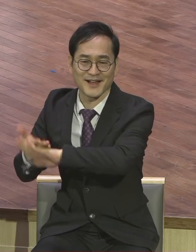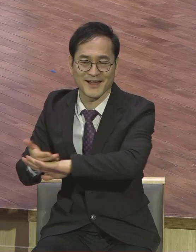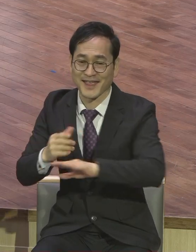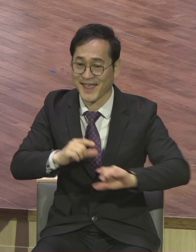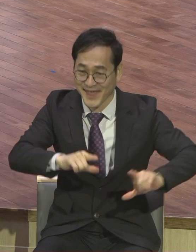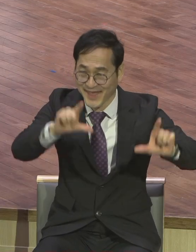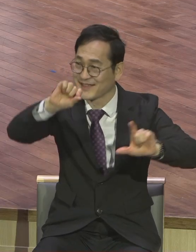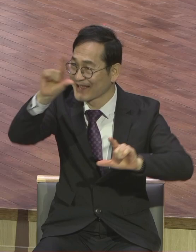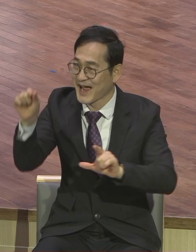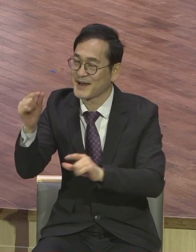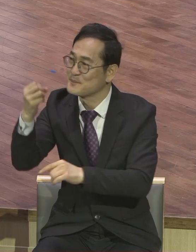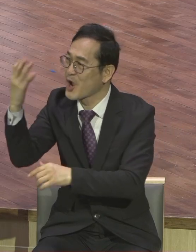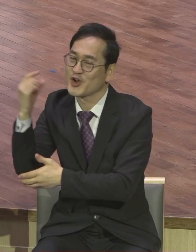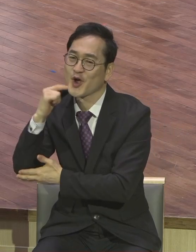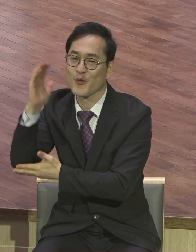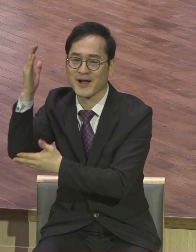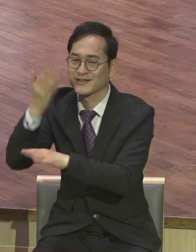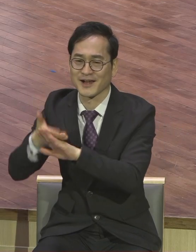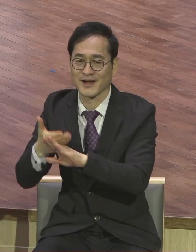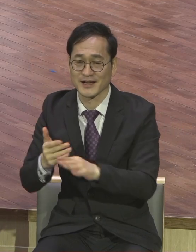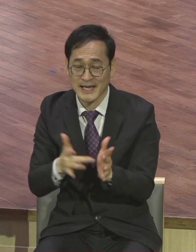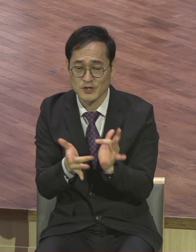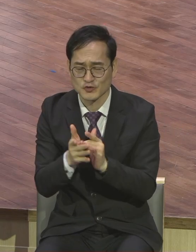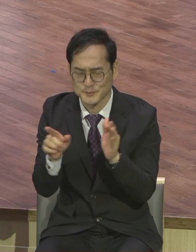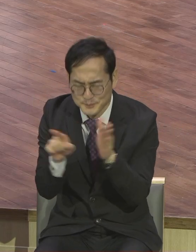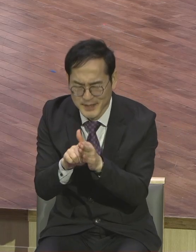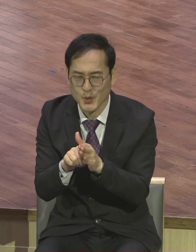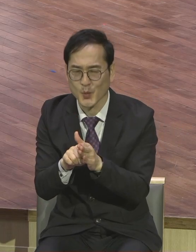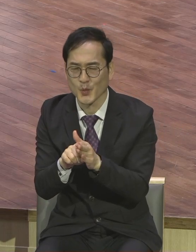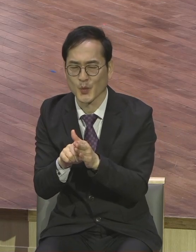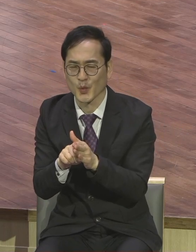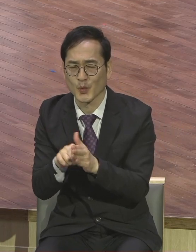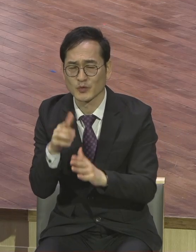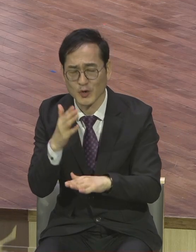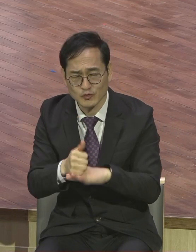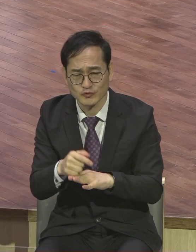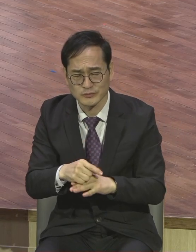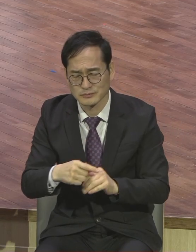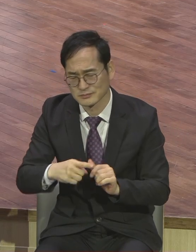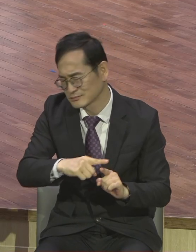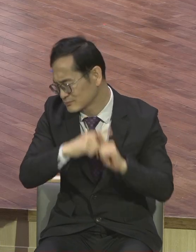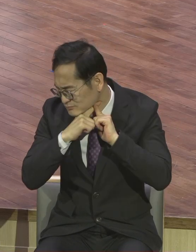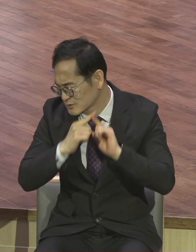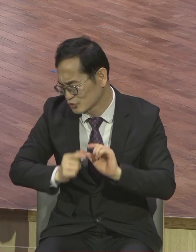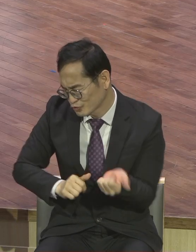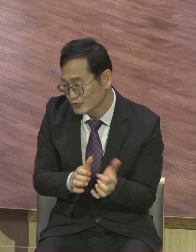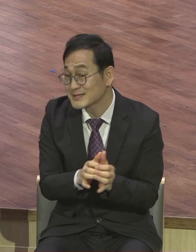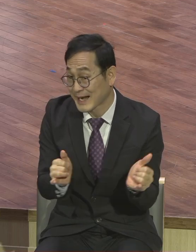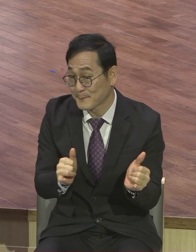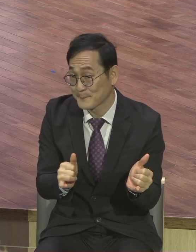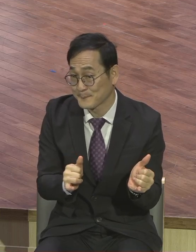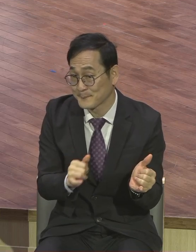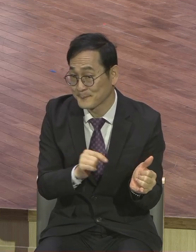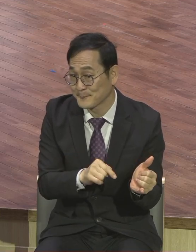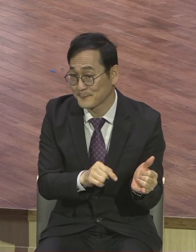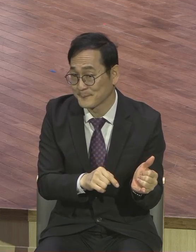예비 예수 믿고 피로 받고 승교한 승교자들의 상급하고 죽기 직전에 시크한